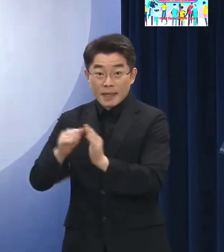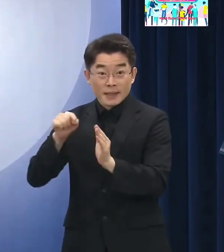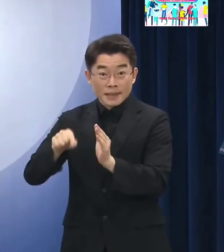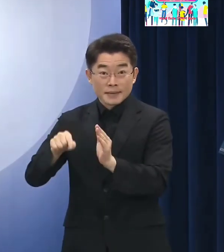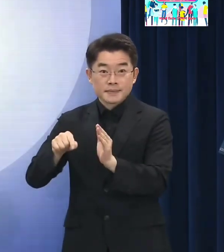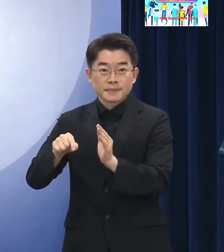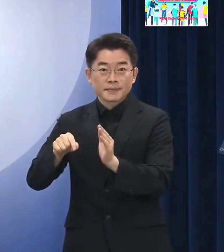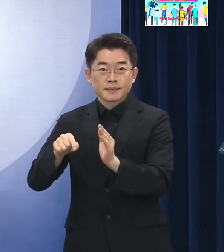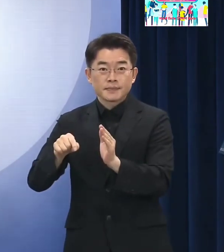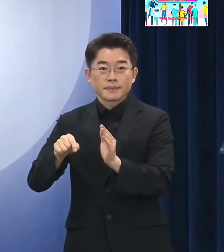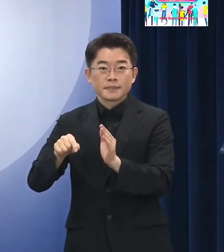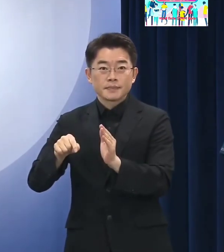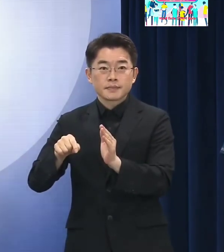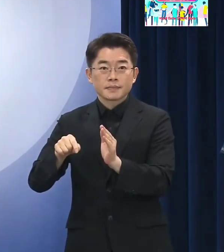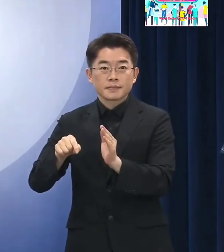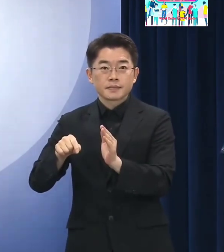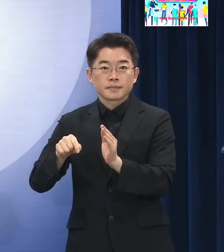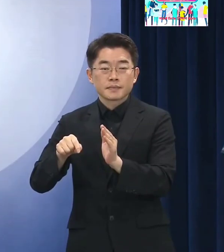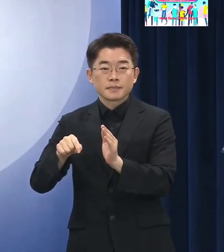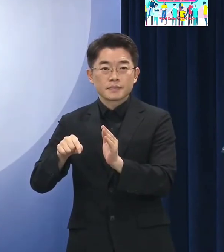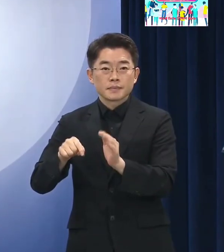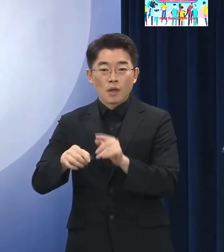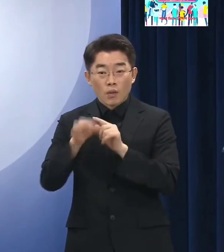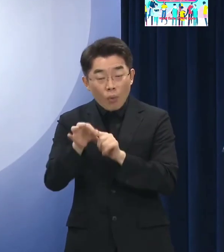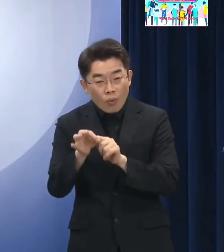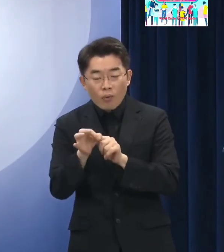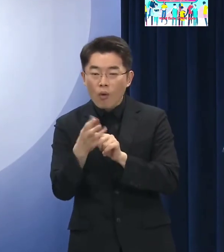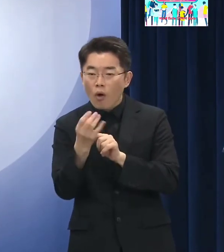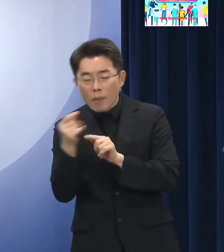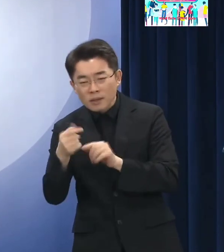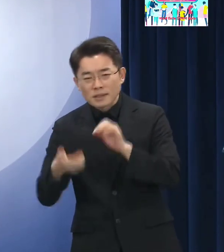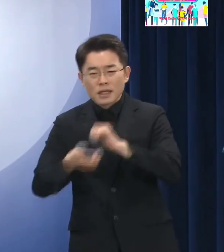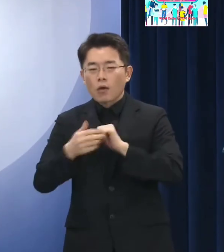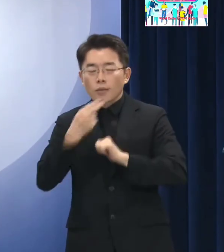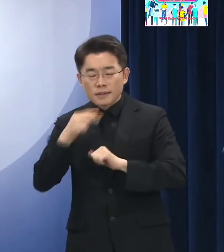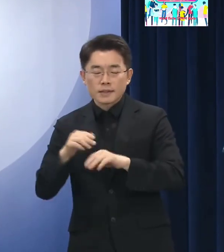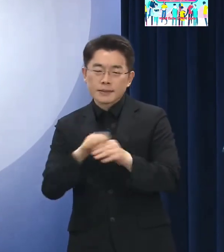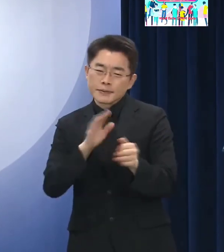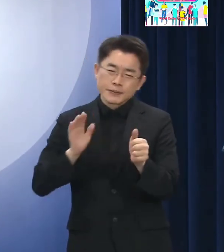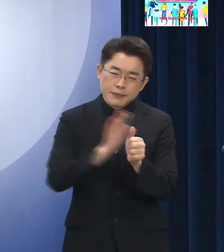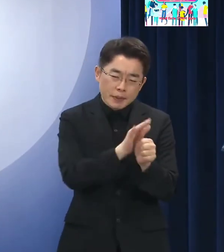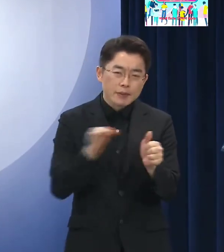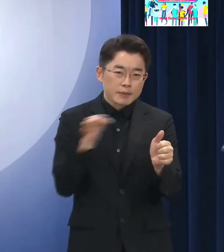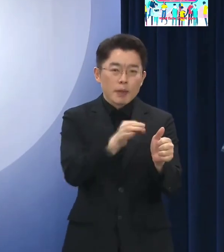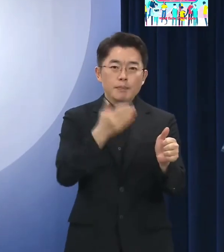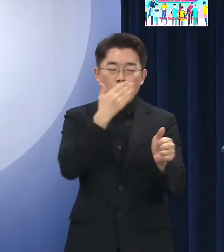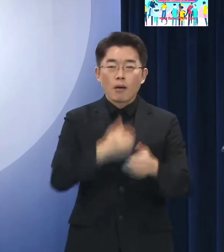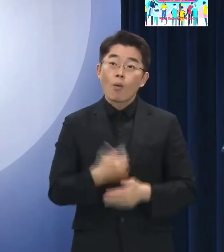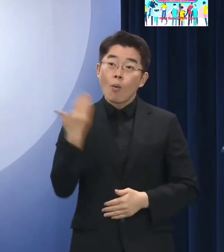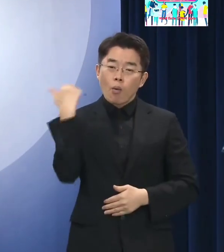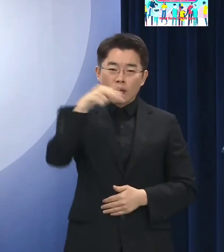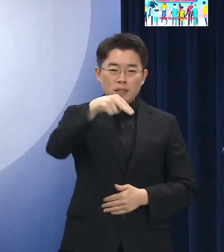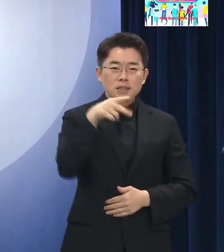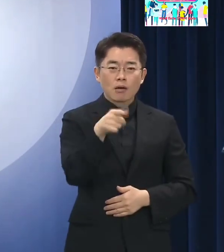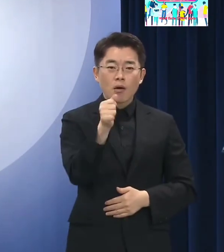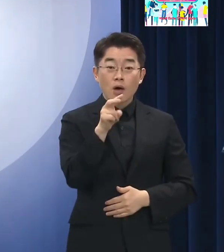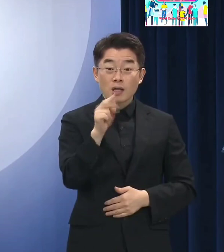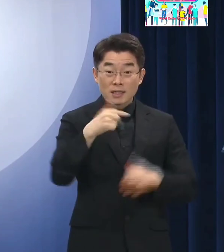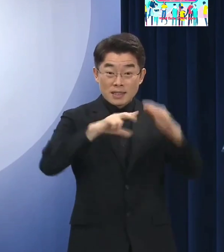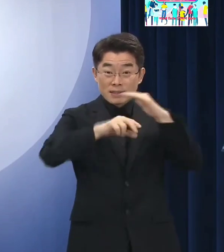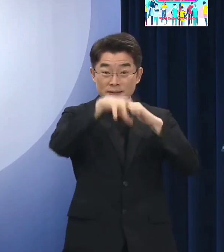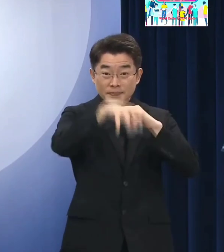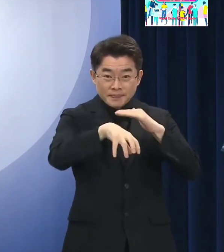지금도 액수의 제한을 없이 할 수 있게 되어 있고요 그런 차원에서 최근에 서현역 피해자에 대해서는